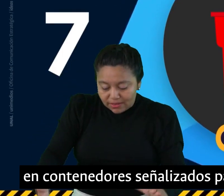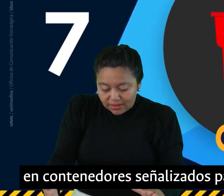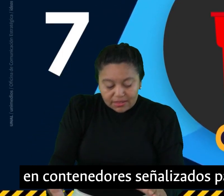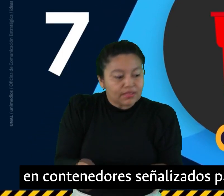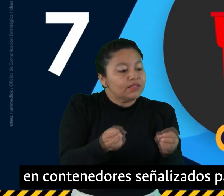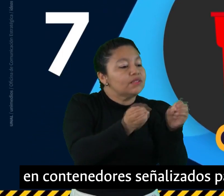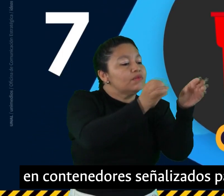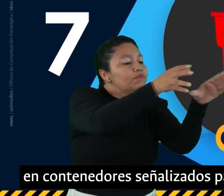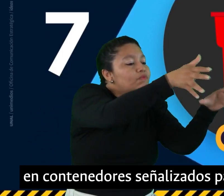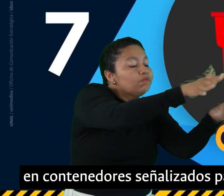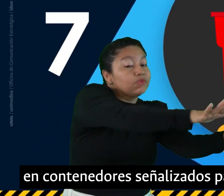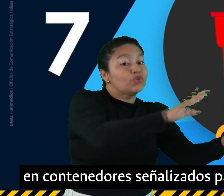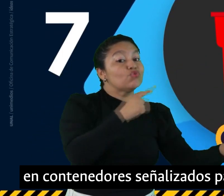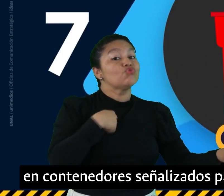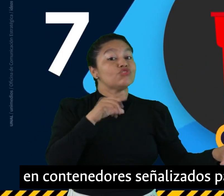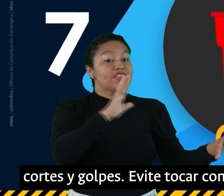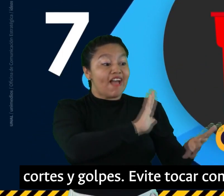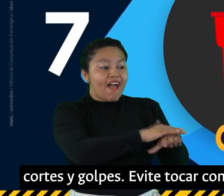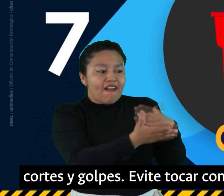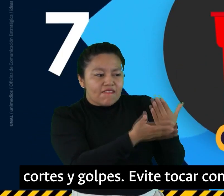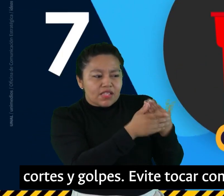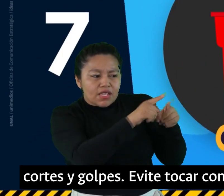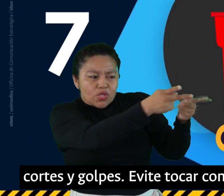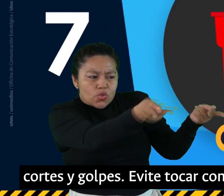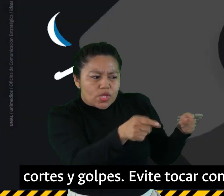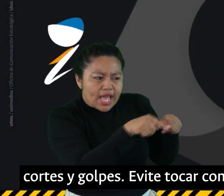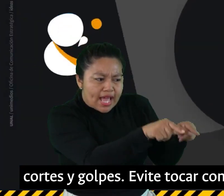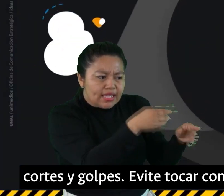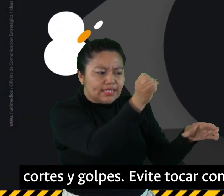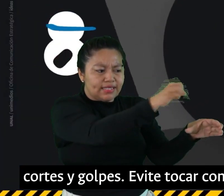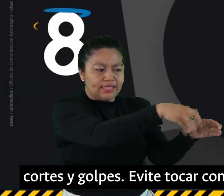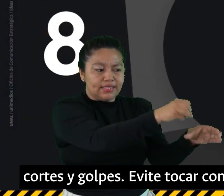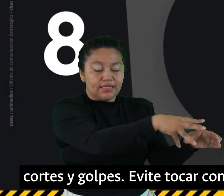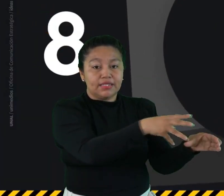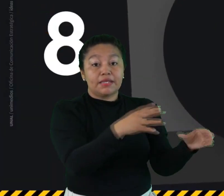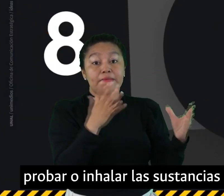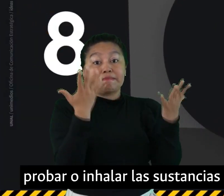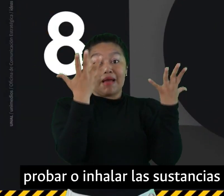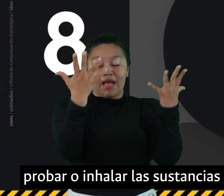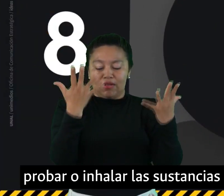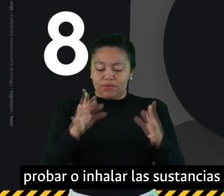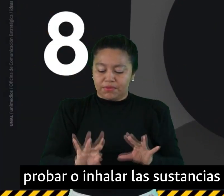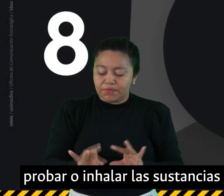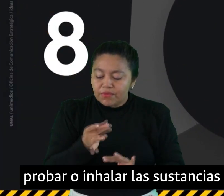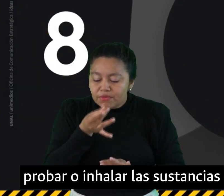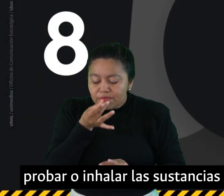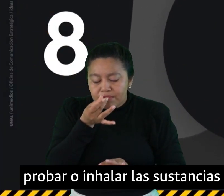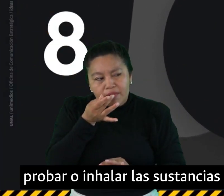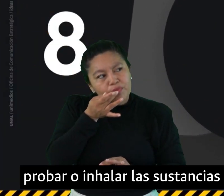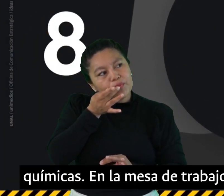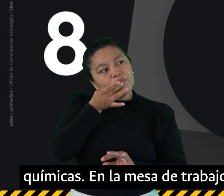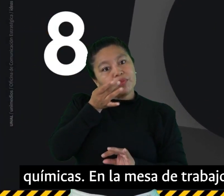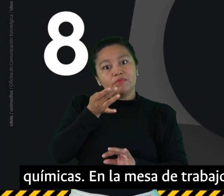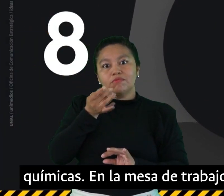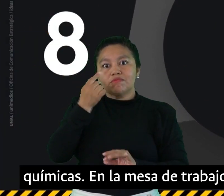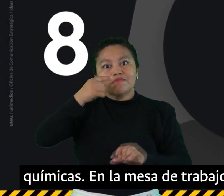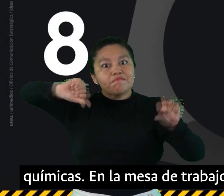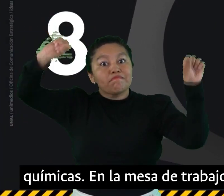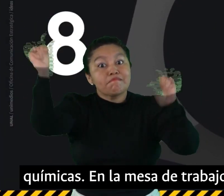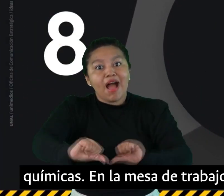contenedores señalizados para evitar cortes y golpes. Evite tocar con las manos, probar o inhalar las sustancias químicas. En la